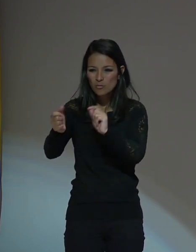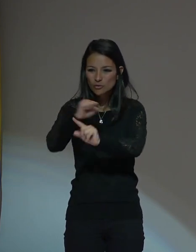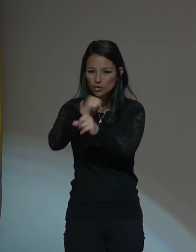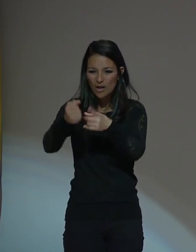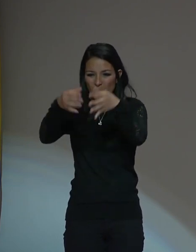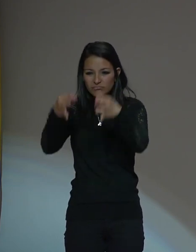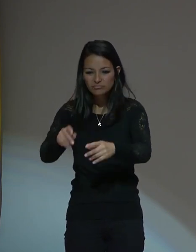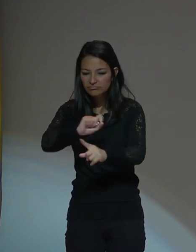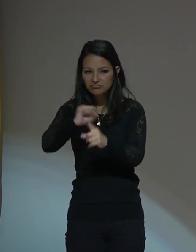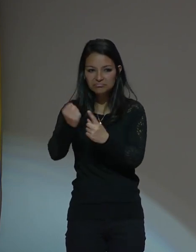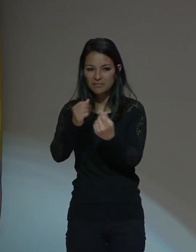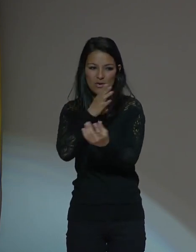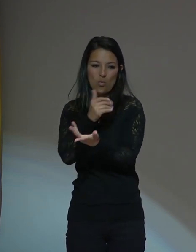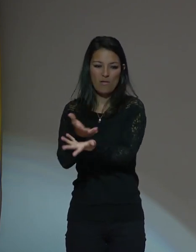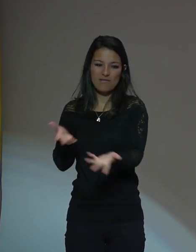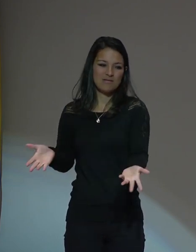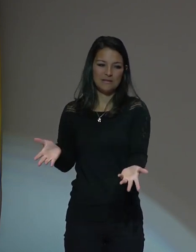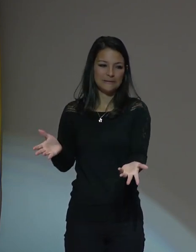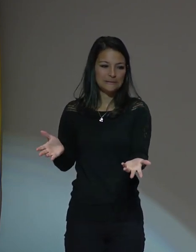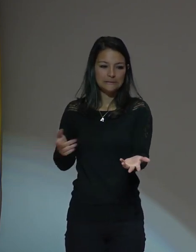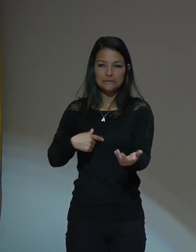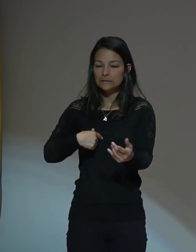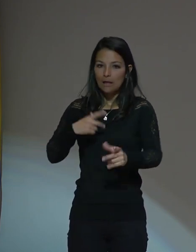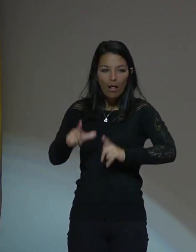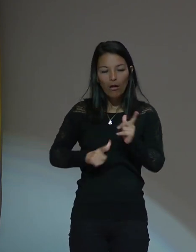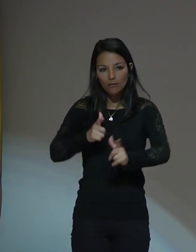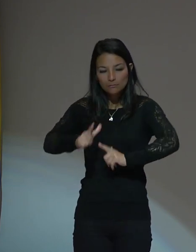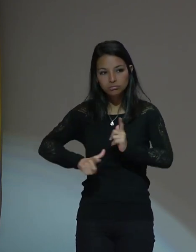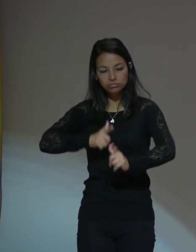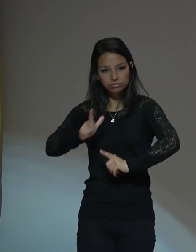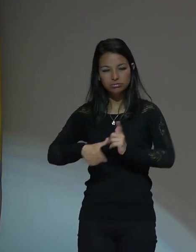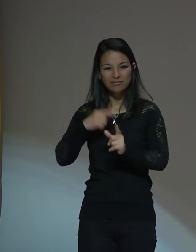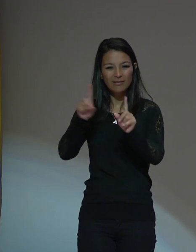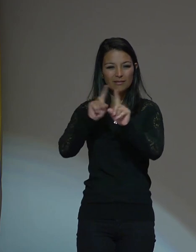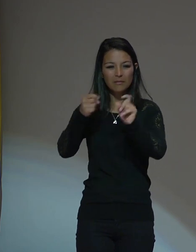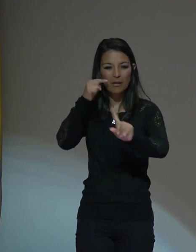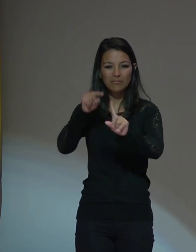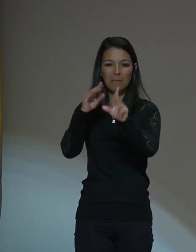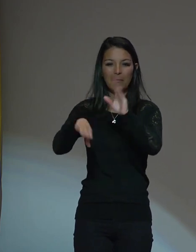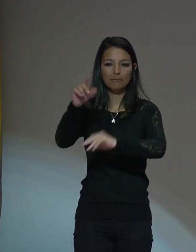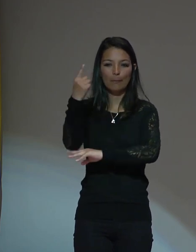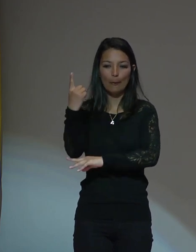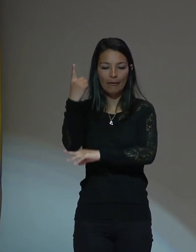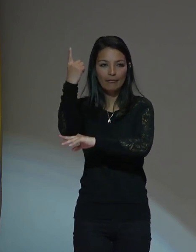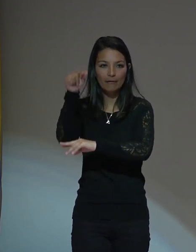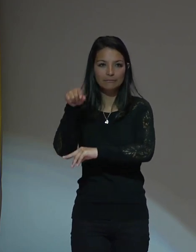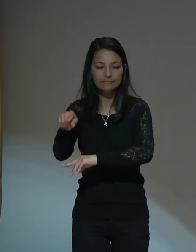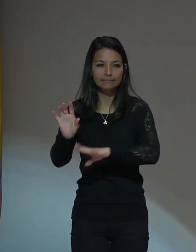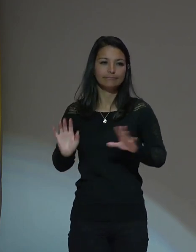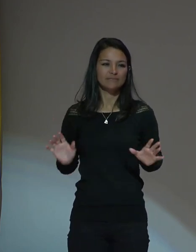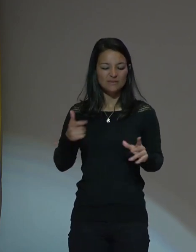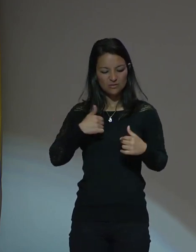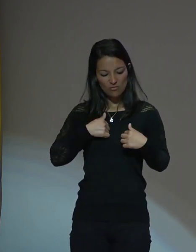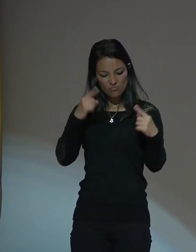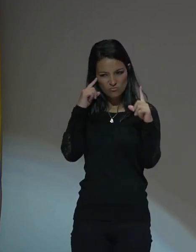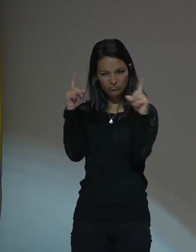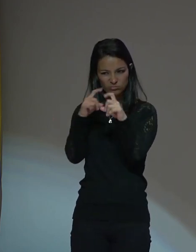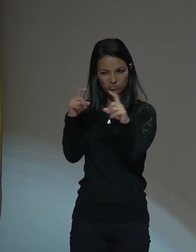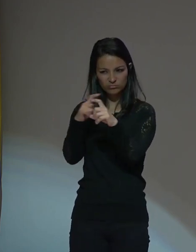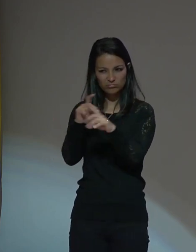verdadero. era mucha lucha política y por eso decidí